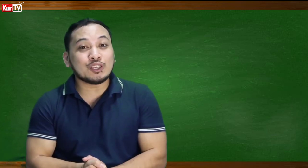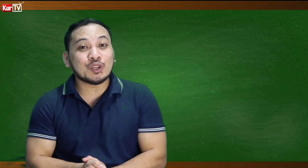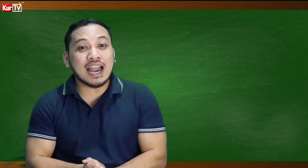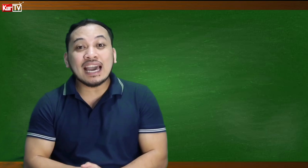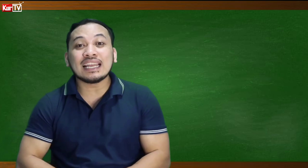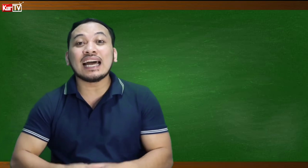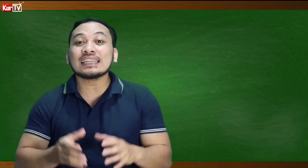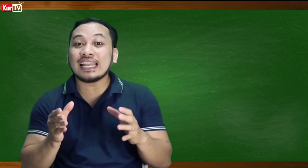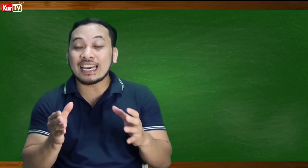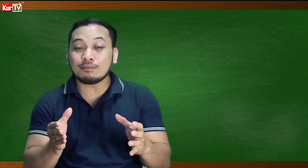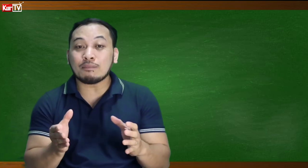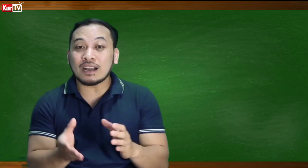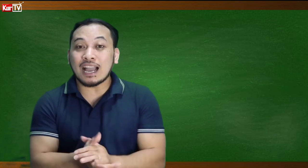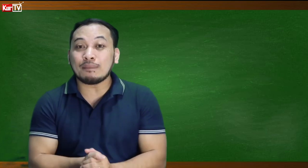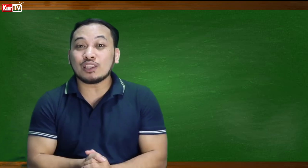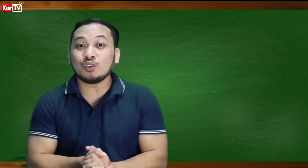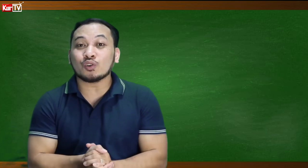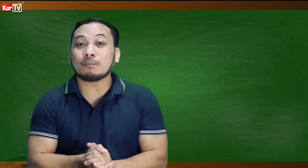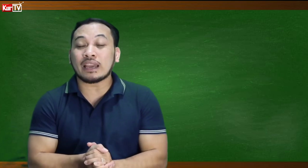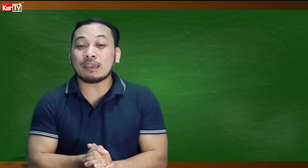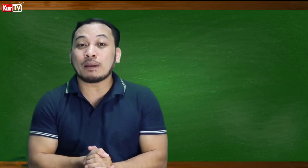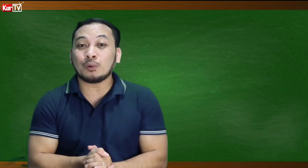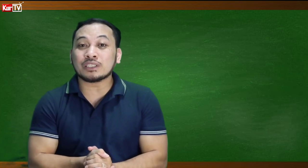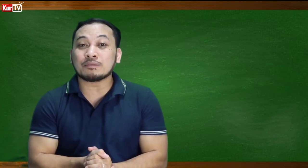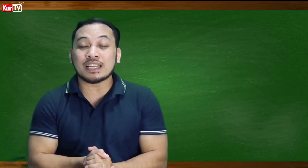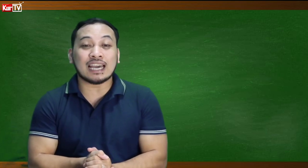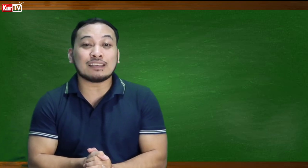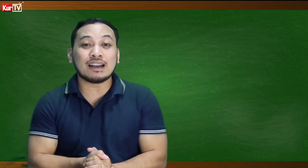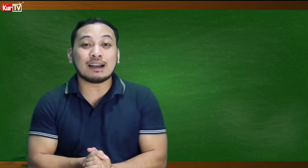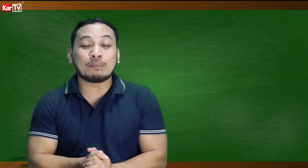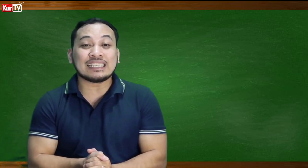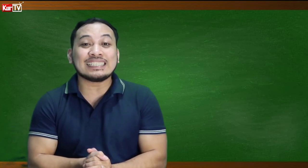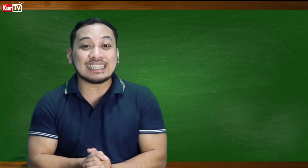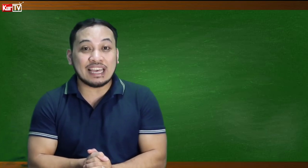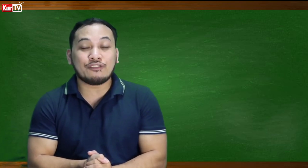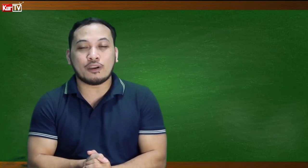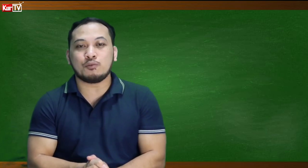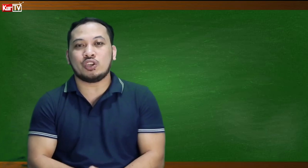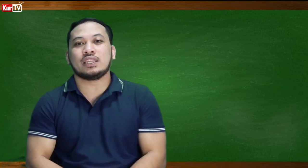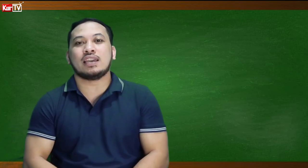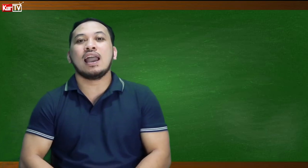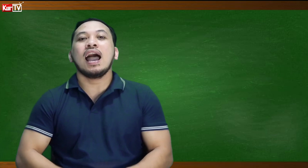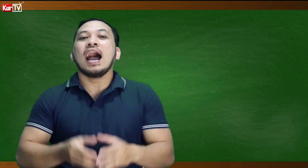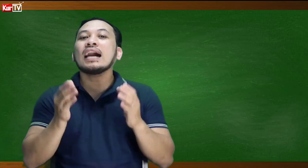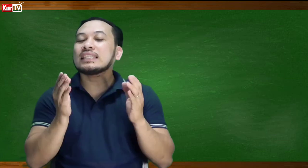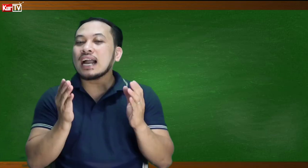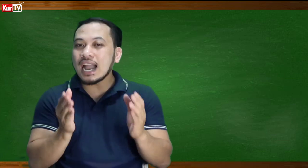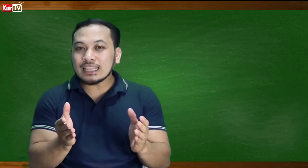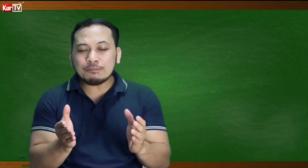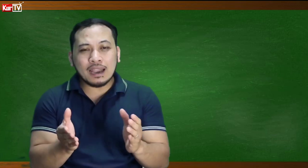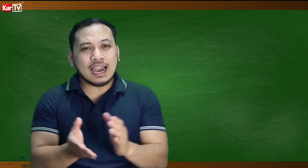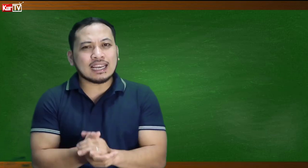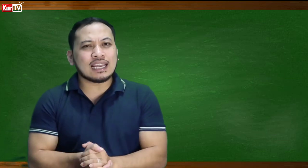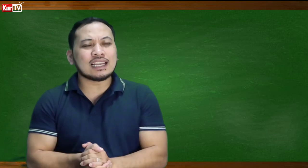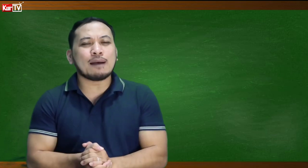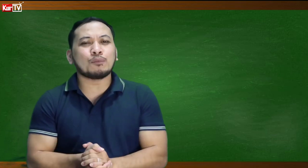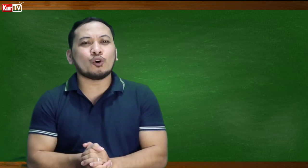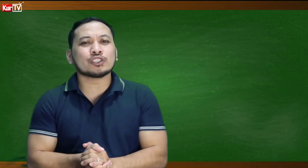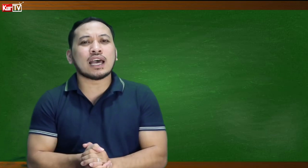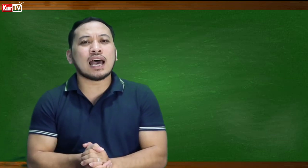ninyo ng aral at talaga namang magagamitin nyo sa pakipag-usap sa ating mga kapatid sa Deaf community. At ang ating pag-aaralan nga po sa